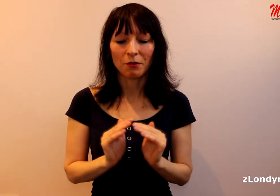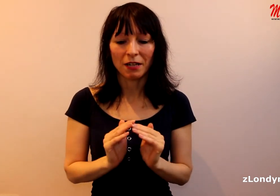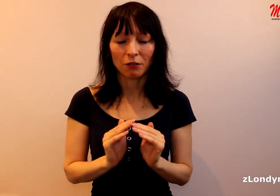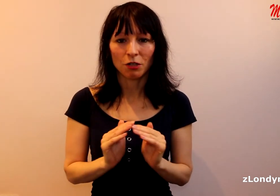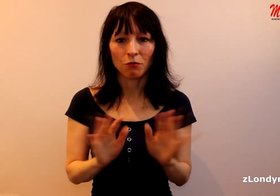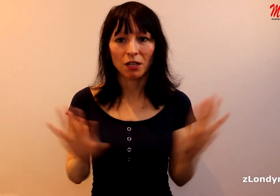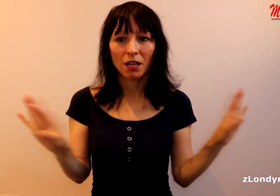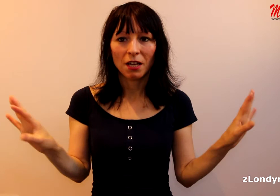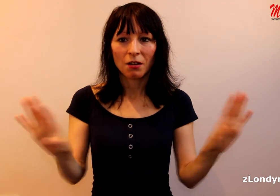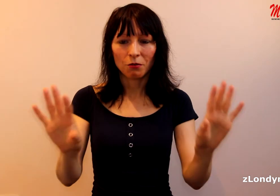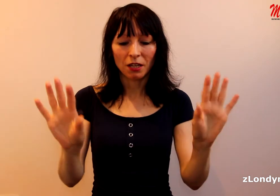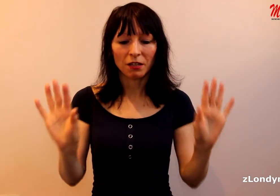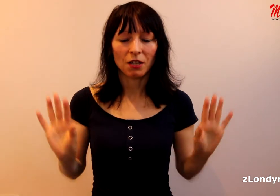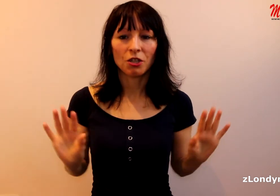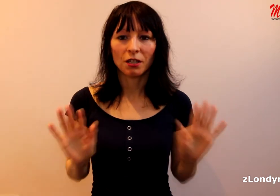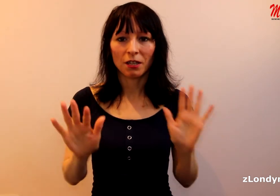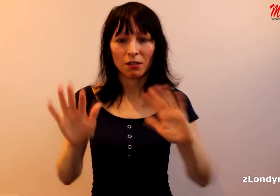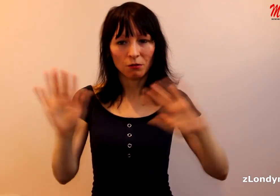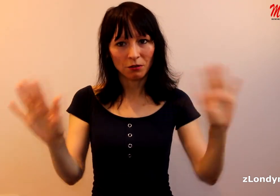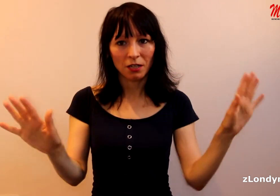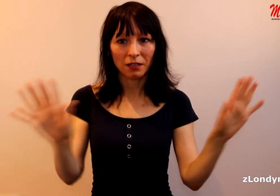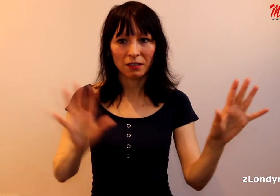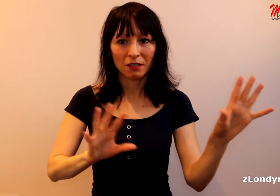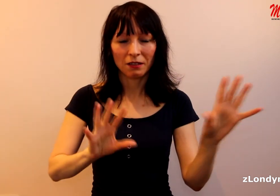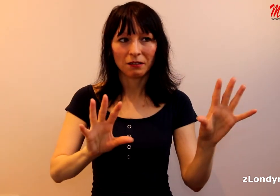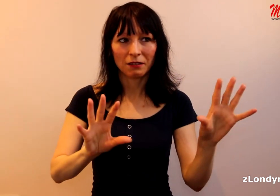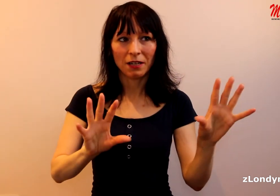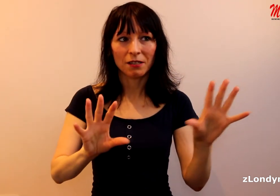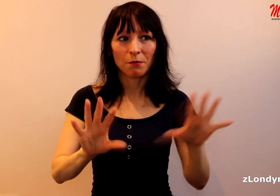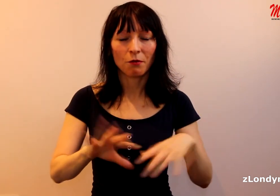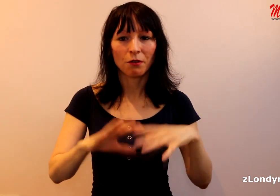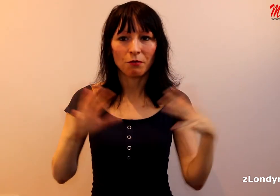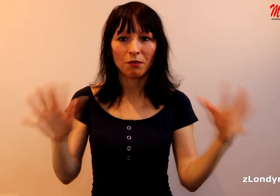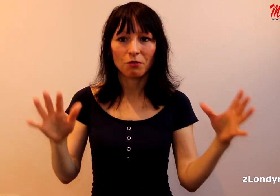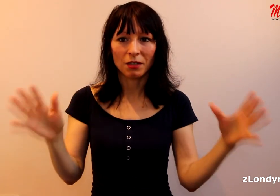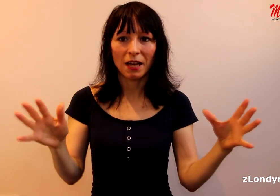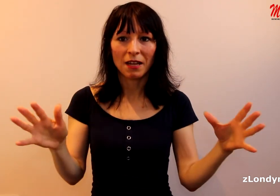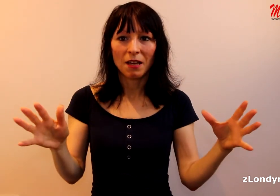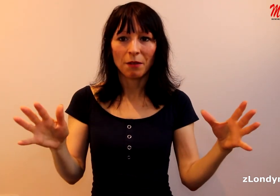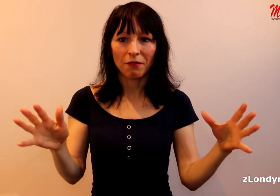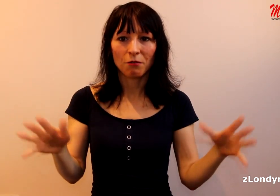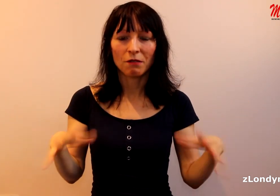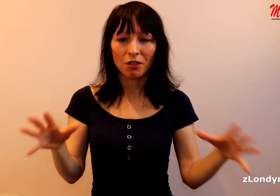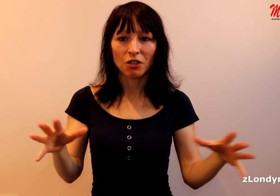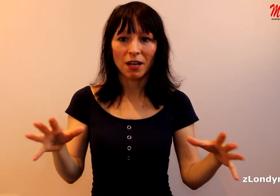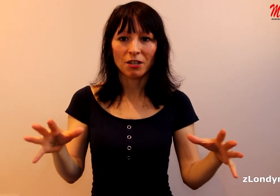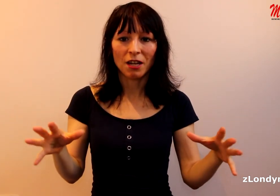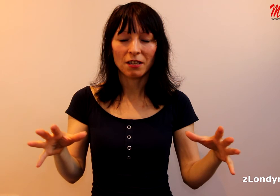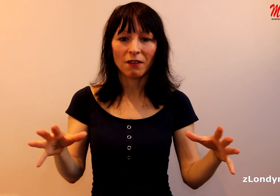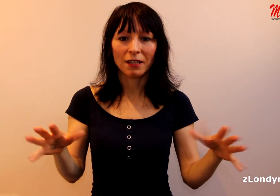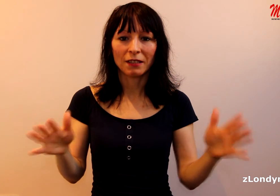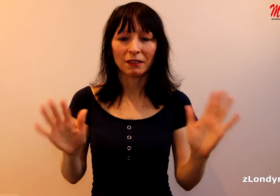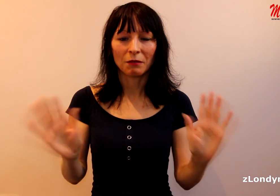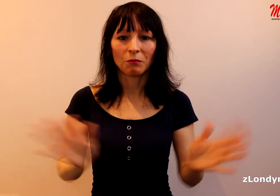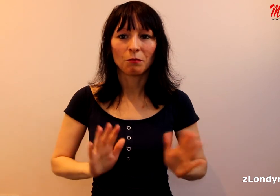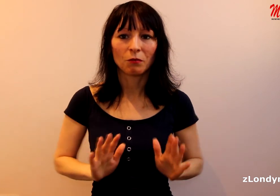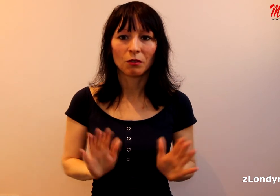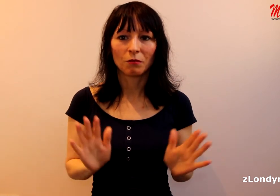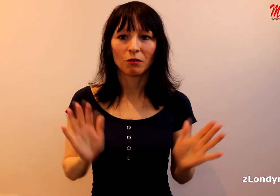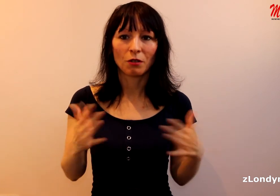moderátoři. U těch dalších, které jak si profilují určité, preferují své čtenáře a diváky, tak tam to